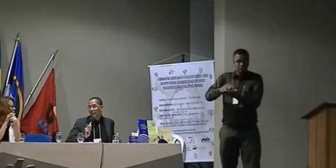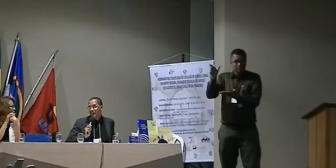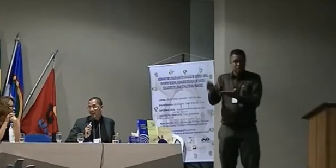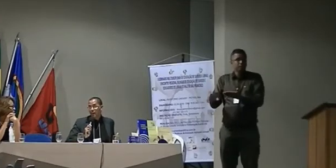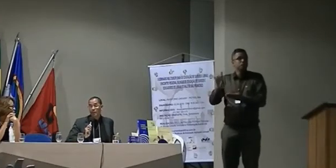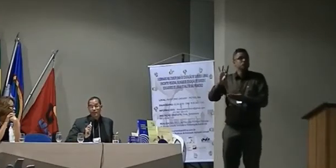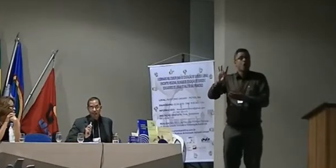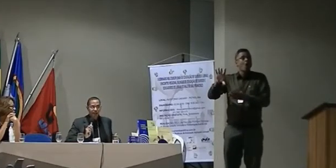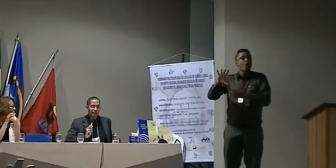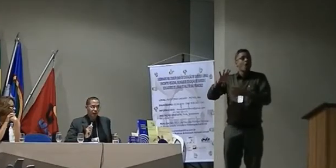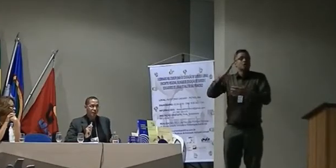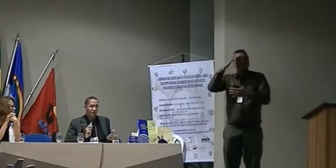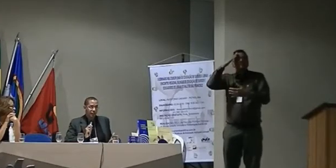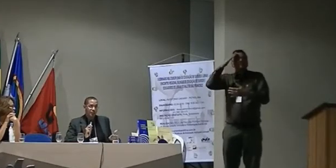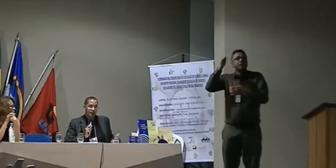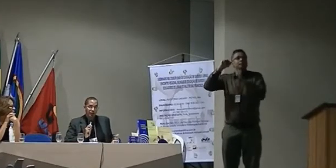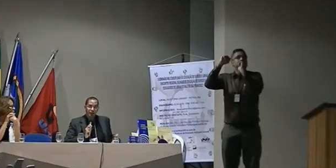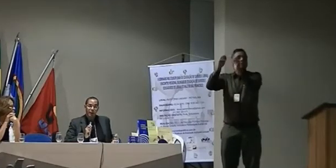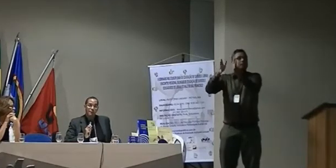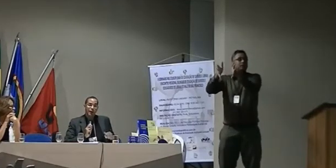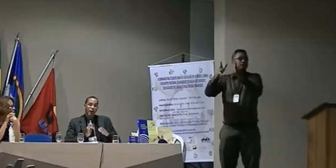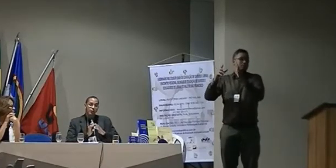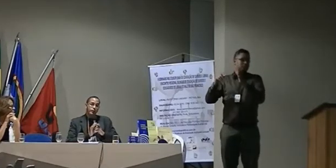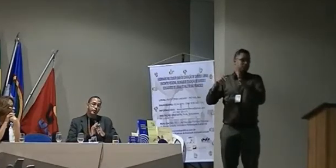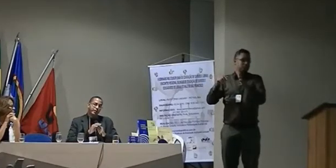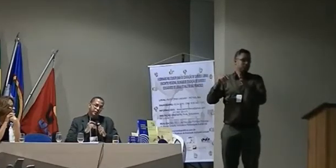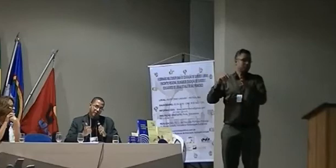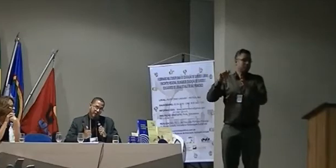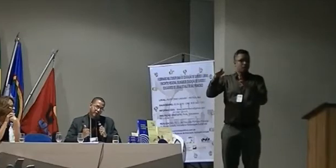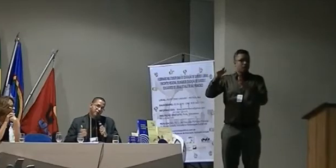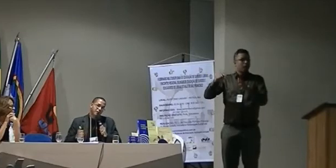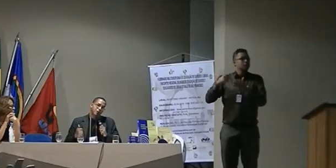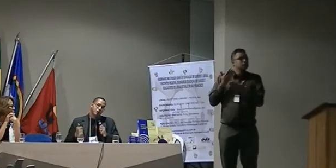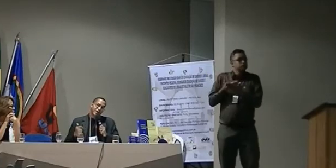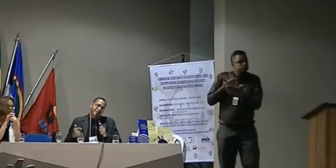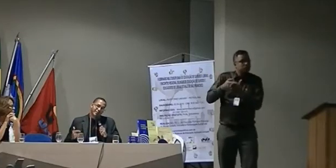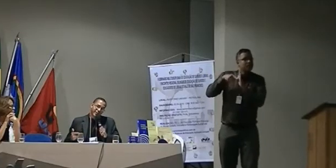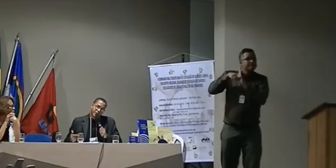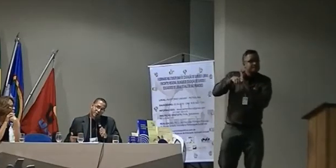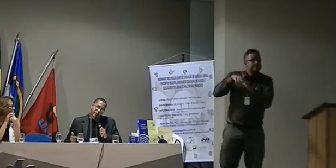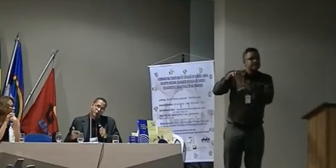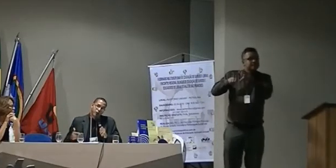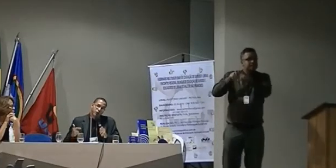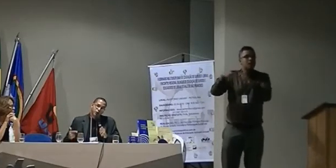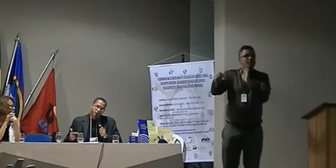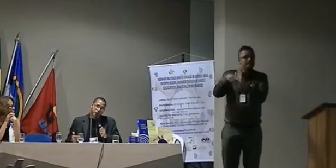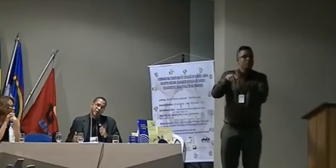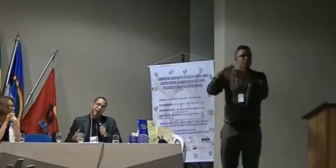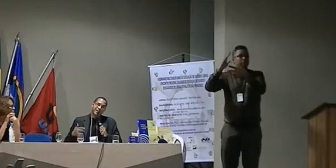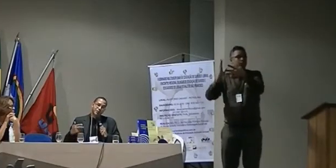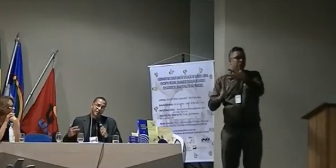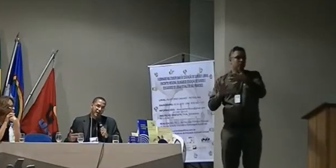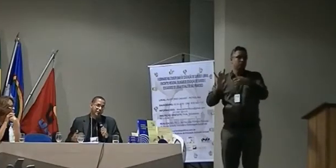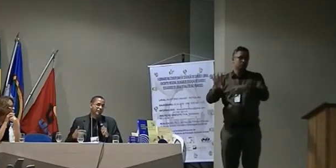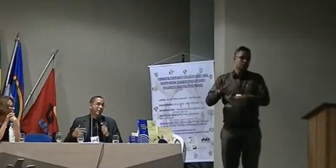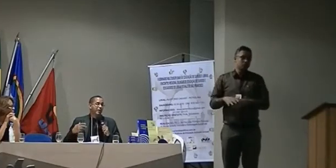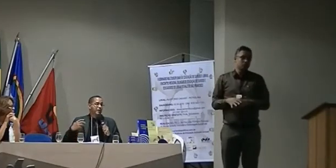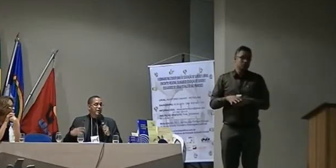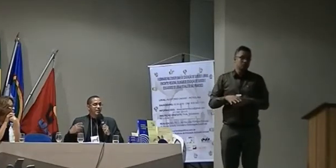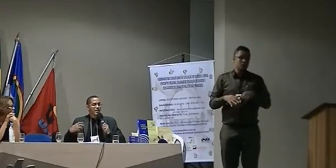ele pesquisa então o vai interpretar mas realmente o entendimento o que necessariamente o aluno constua as habilidades quem tem